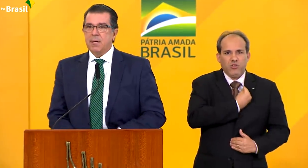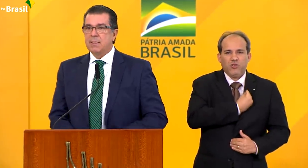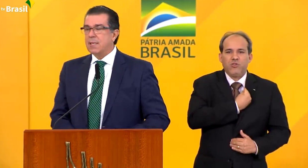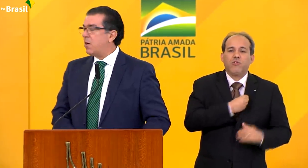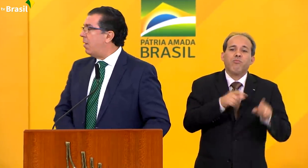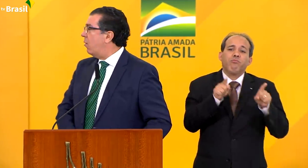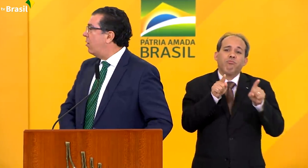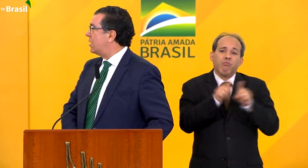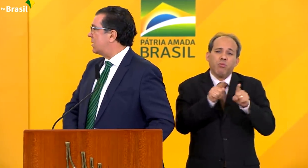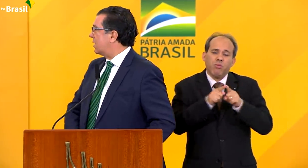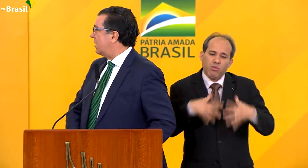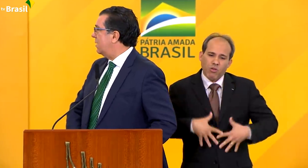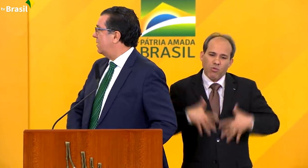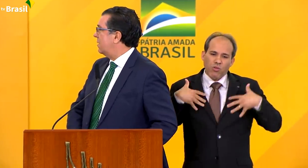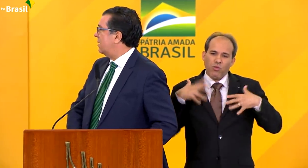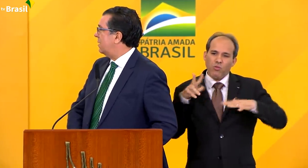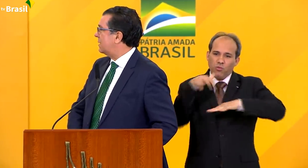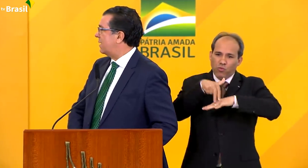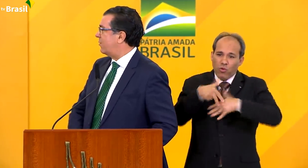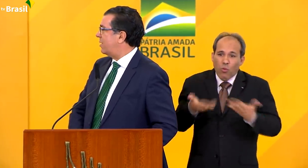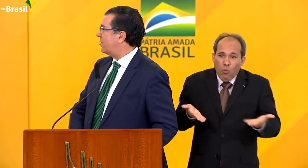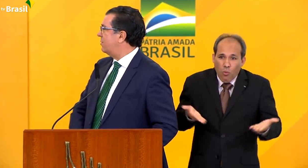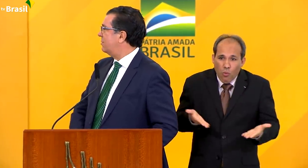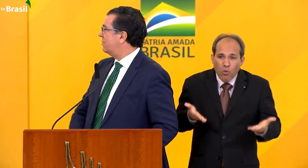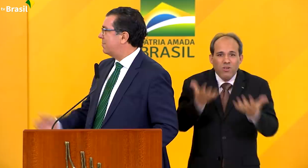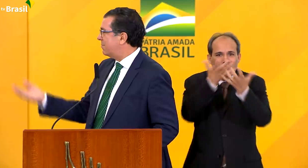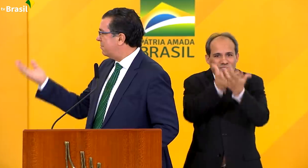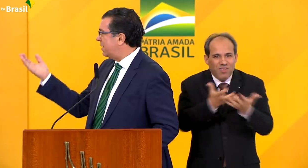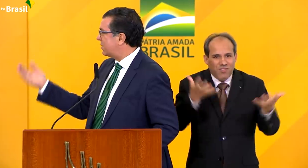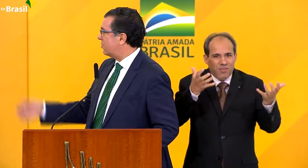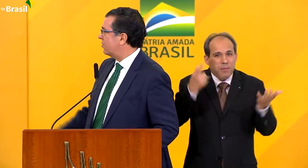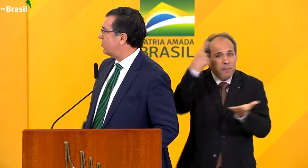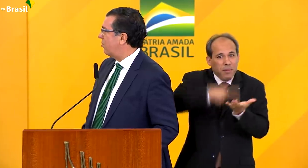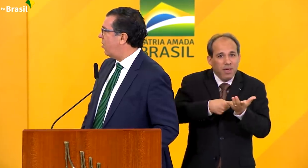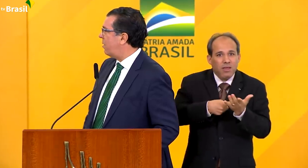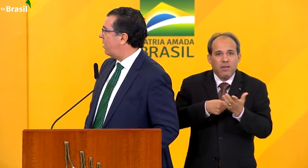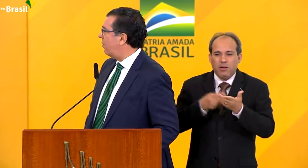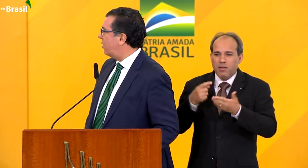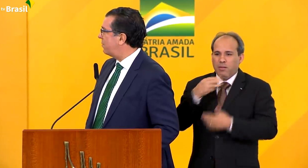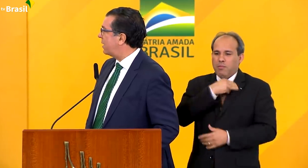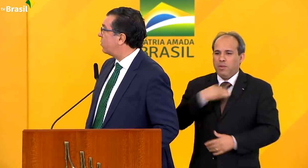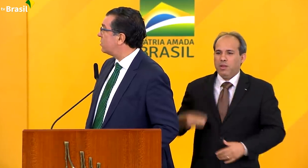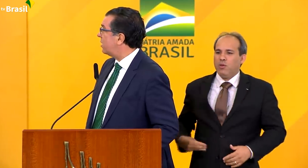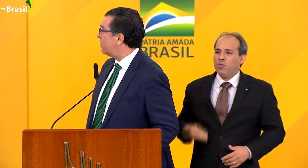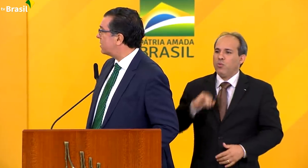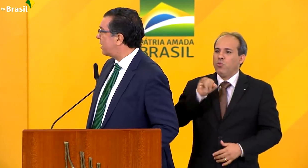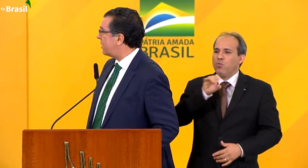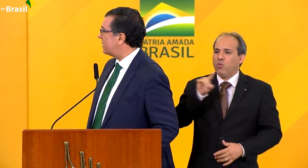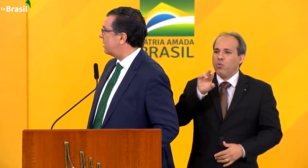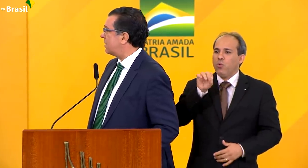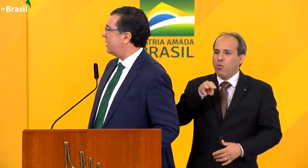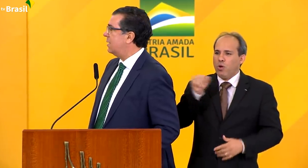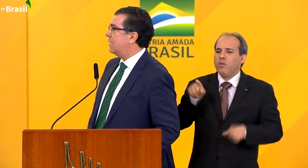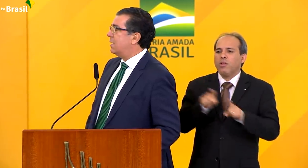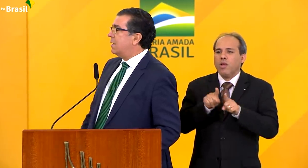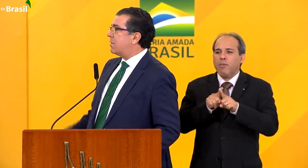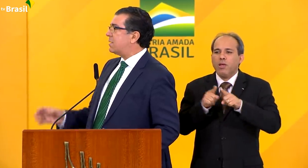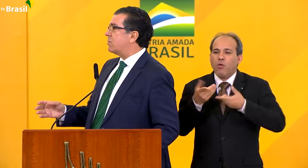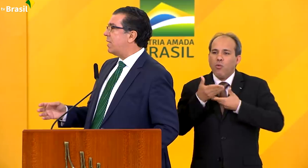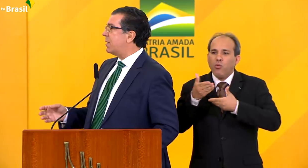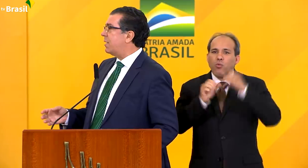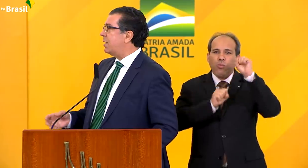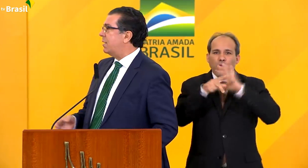E para dizer que é uma honra estar aqui nesse evento, ministro João Roma, uma honra para a indústria de alimentos estar presente aqui,